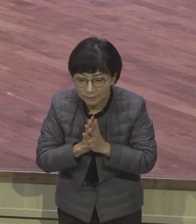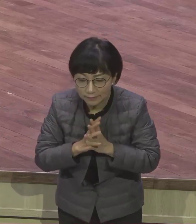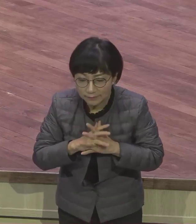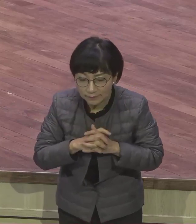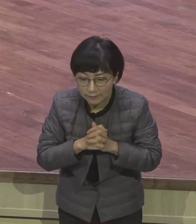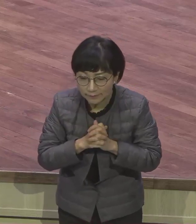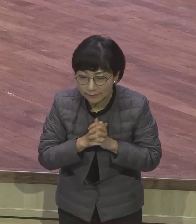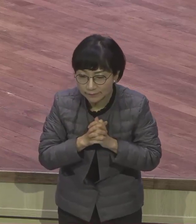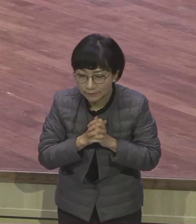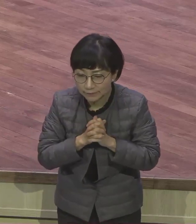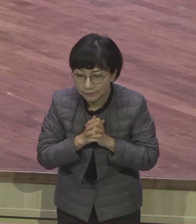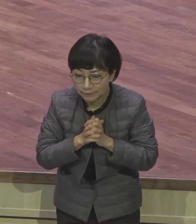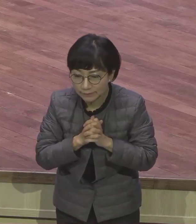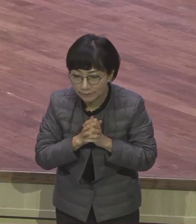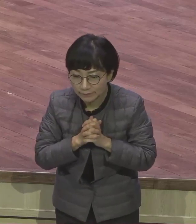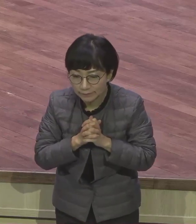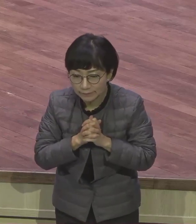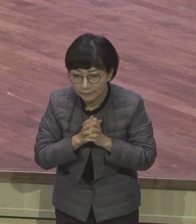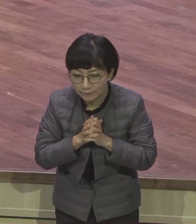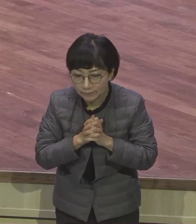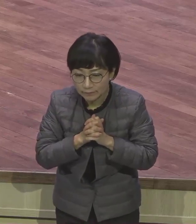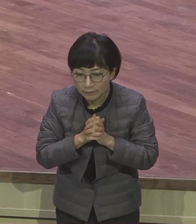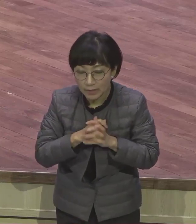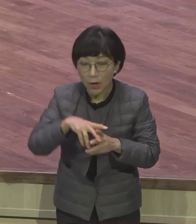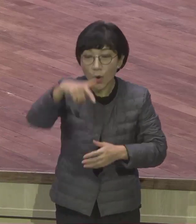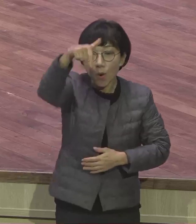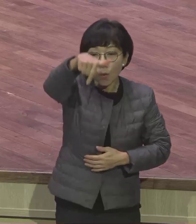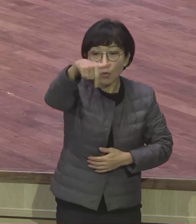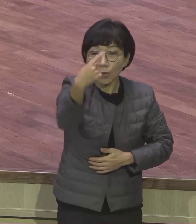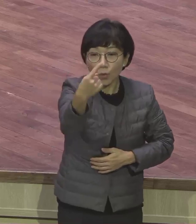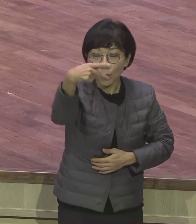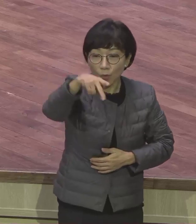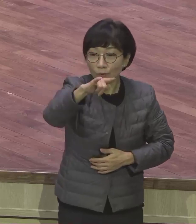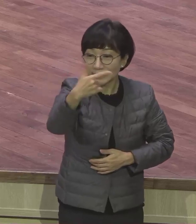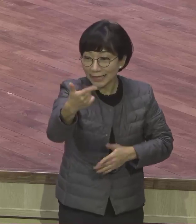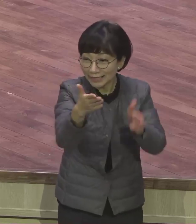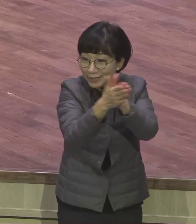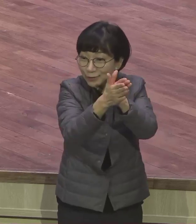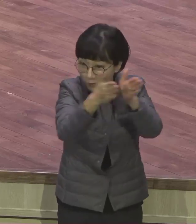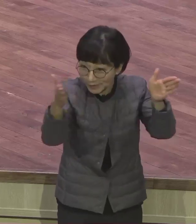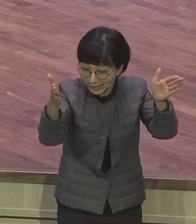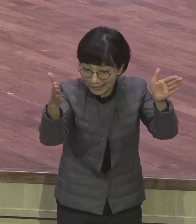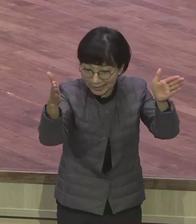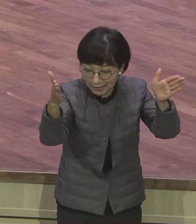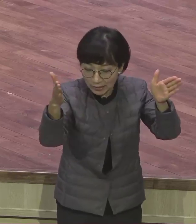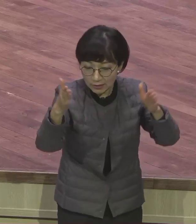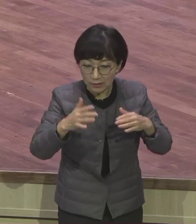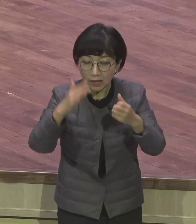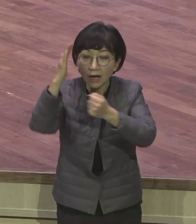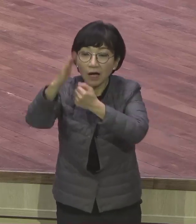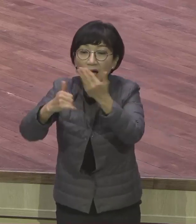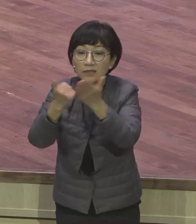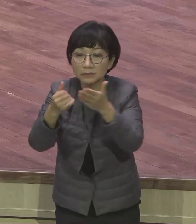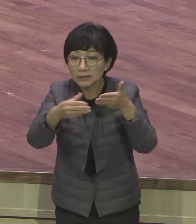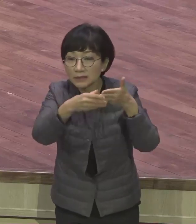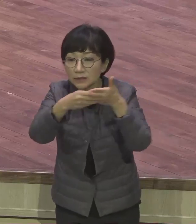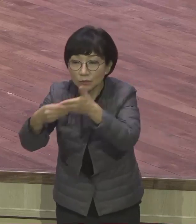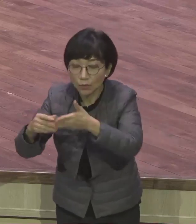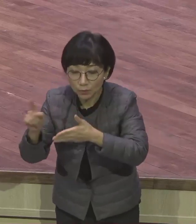땅에서 나왔잖아요 나와가지고 지금 하나님이 어떻게 돌렸냐 이게 지금